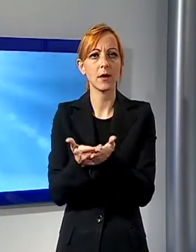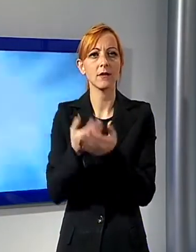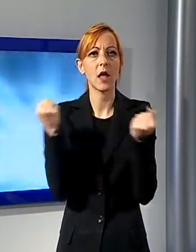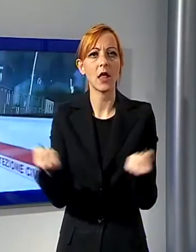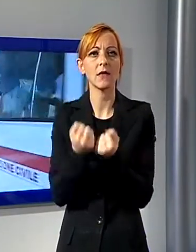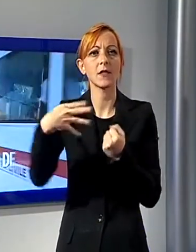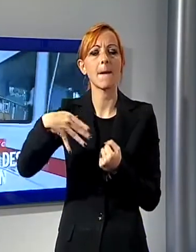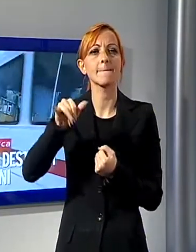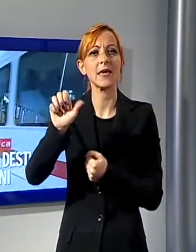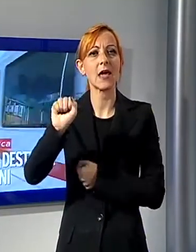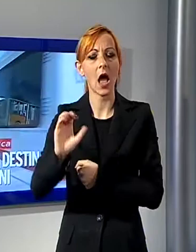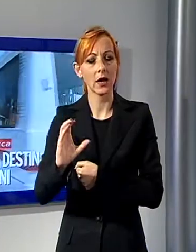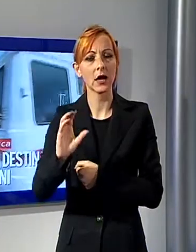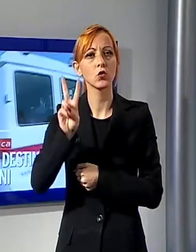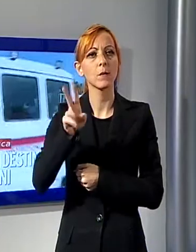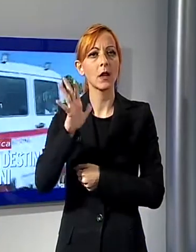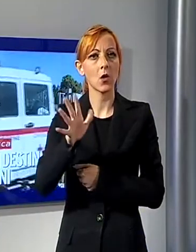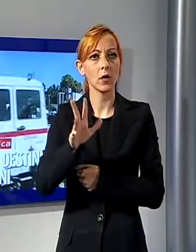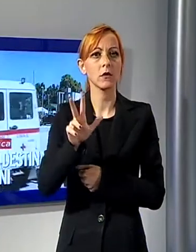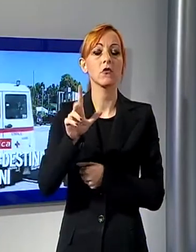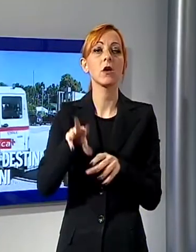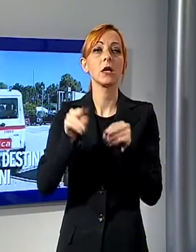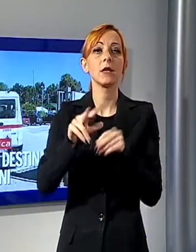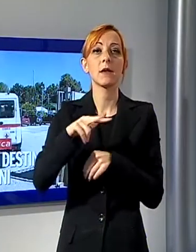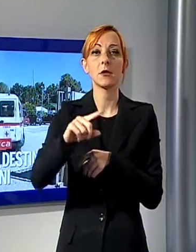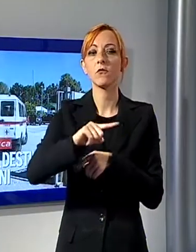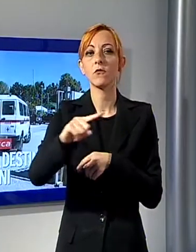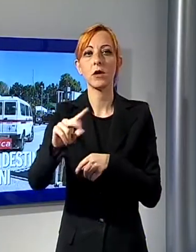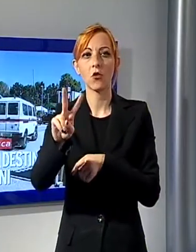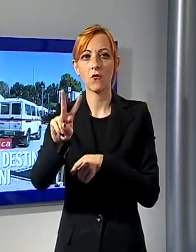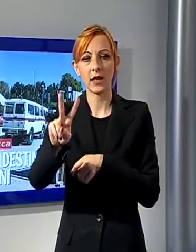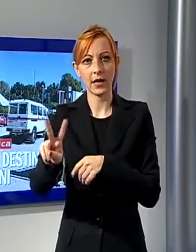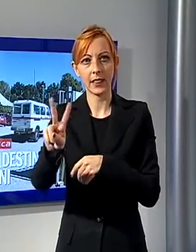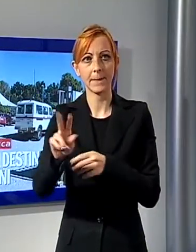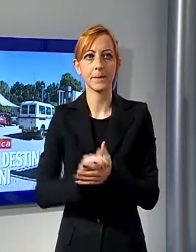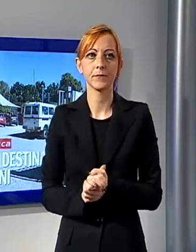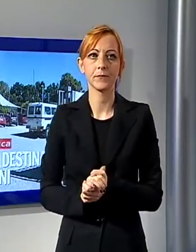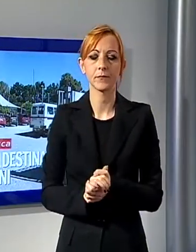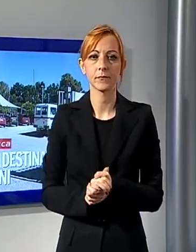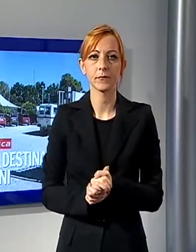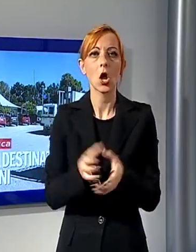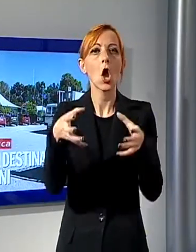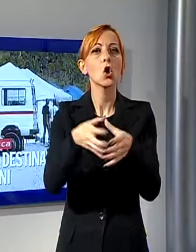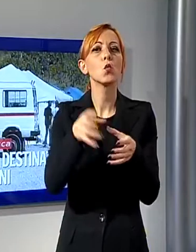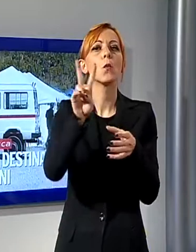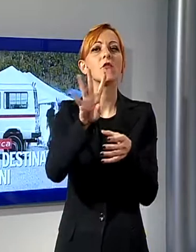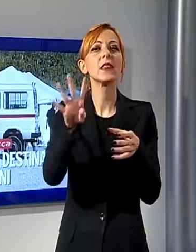24 profughi destinati in tre comuni, nuove partenze dal campo di accoglienza della Croce Rossa a Lucca, 12